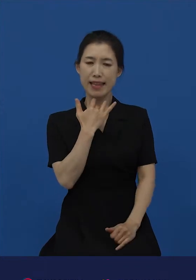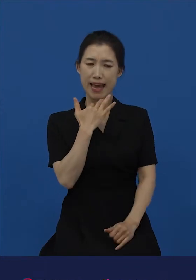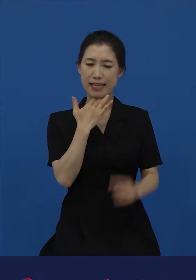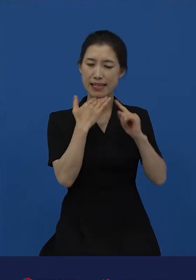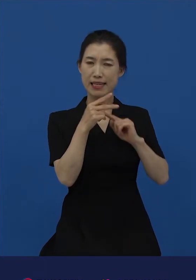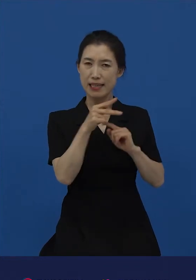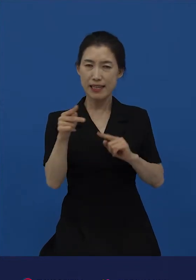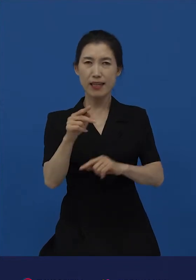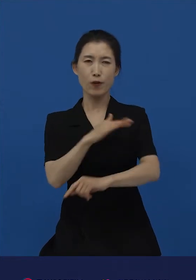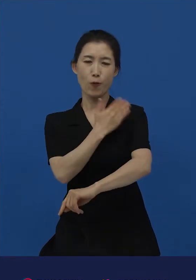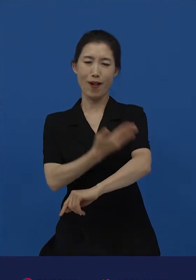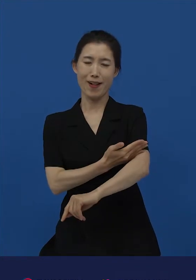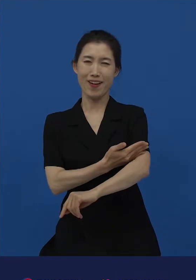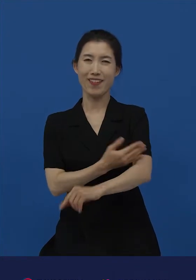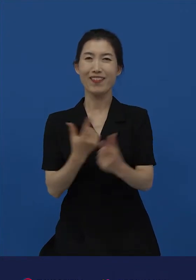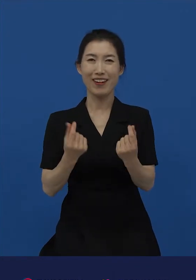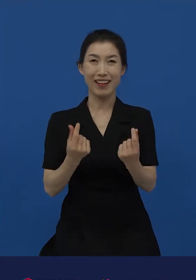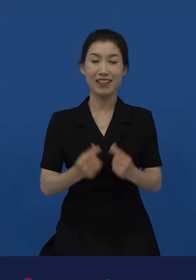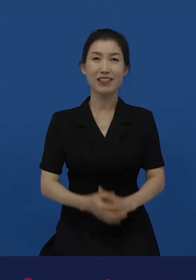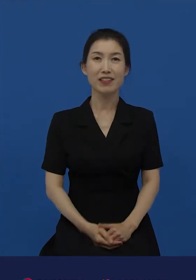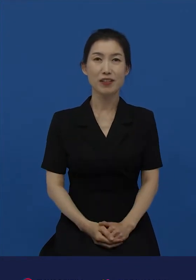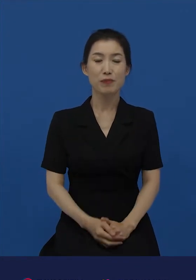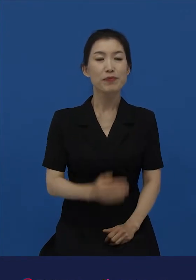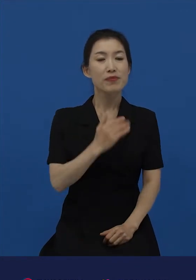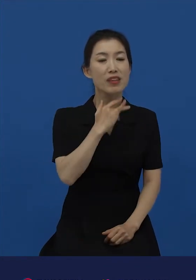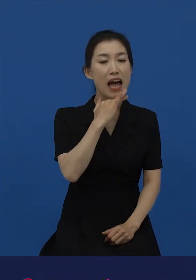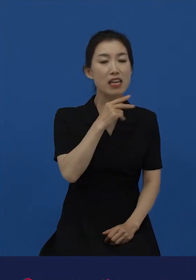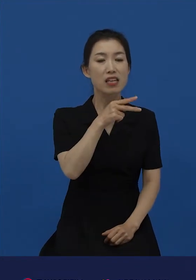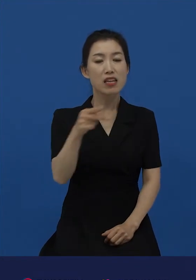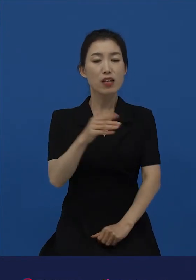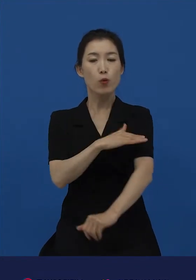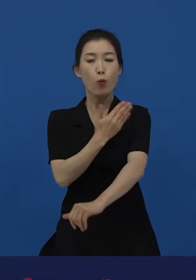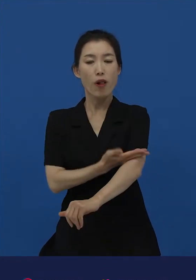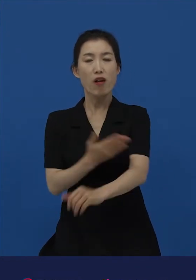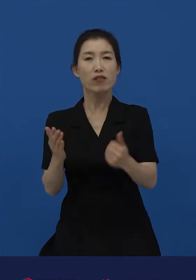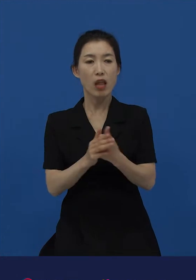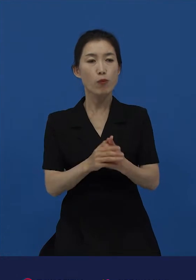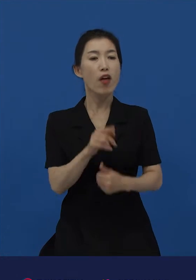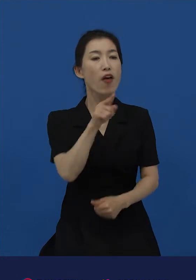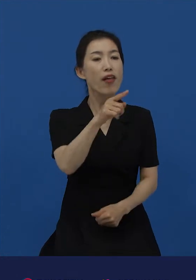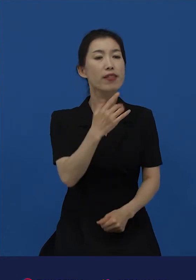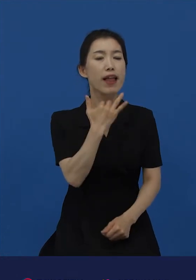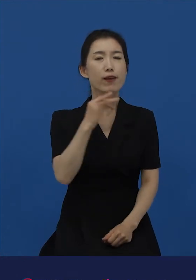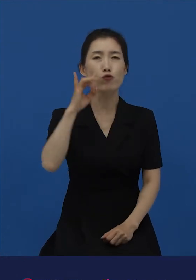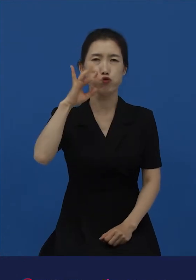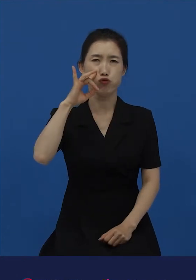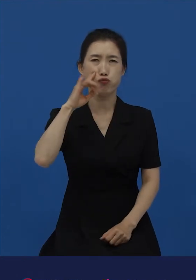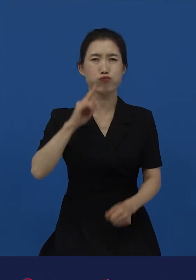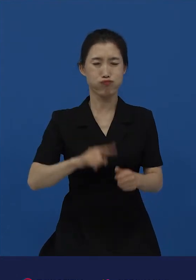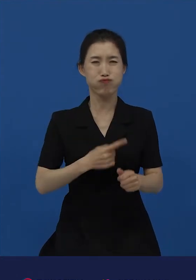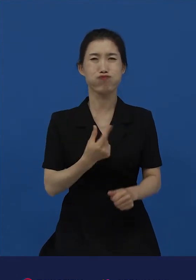큰 권력으로 작용하는 사회입니다. 나이가 권력이니 상대의 나이가 궁금해질 수밖에 없겠죠.